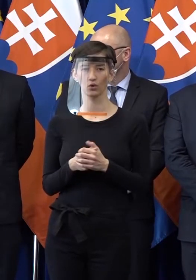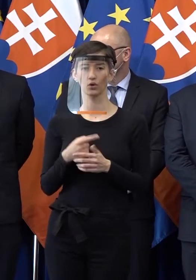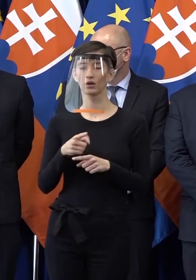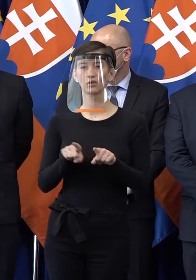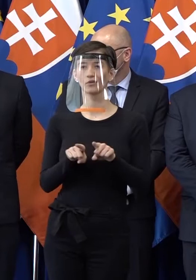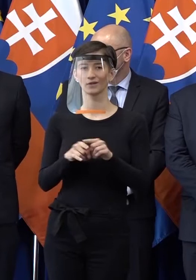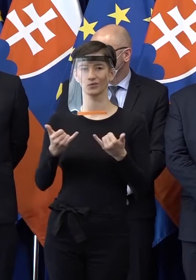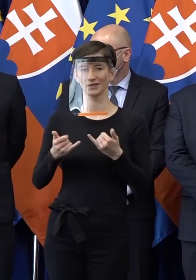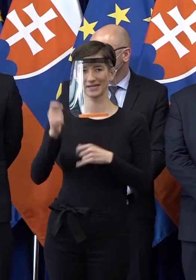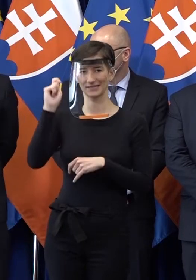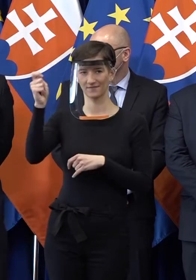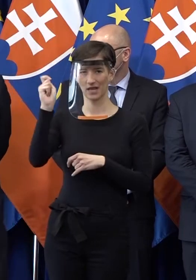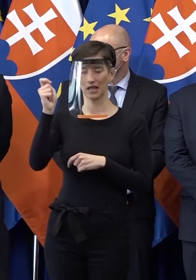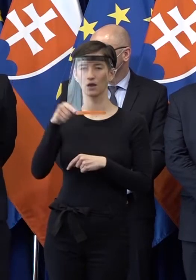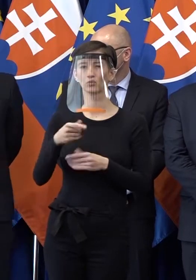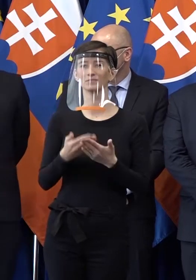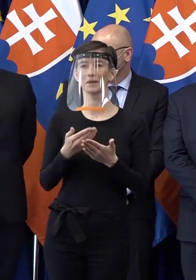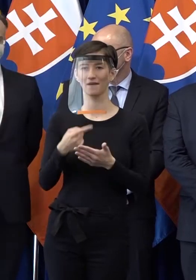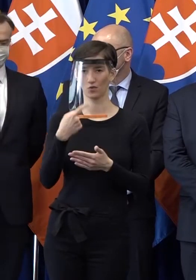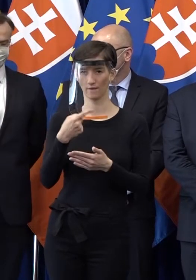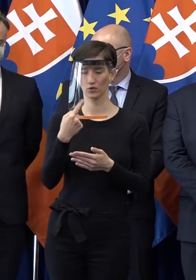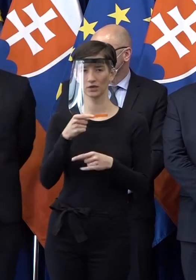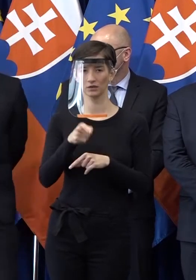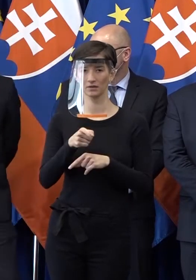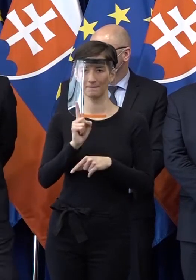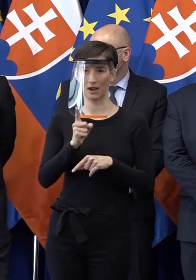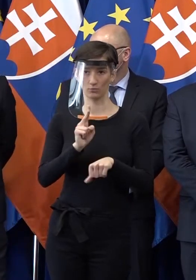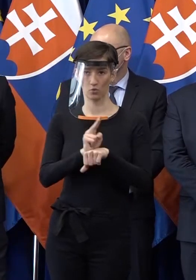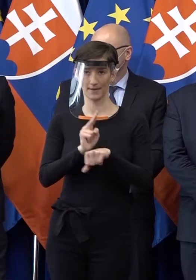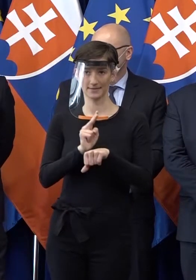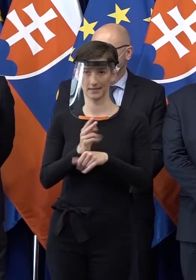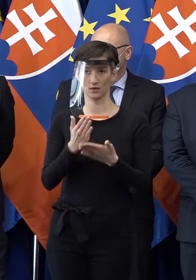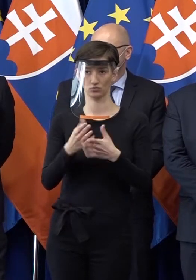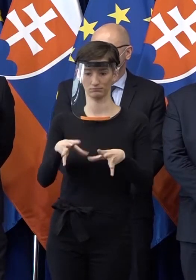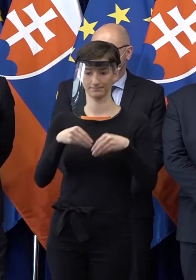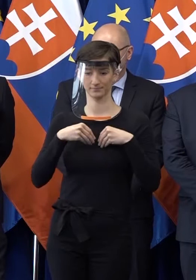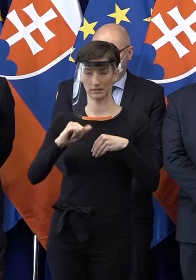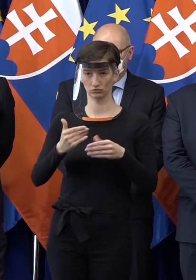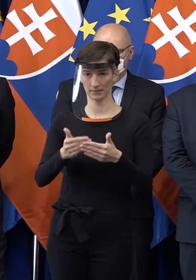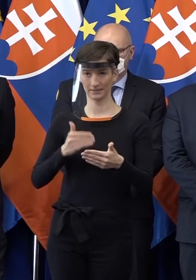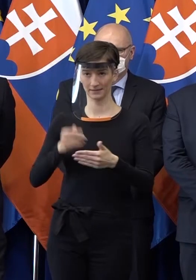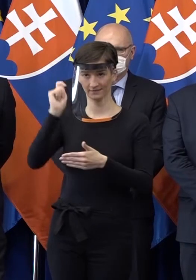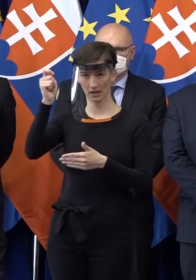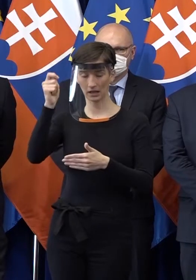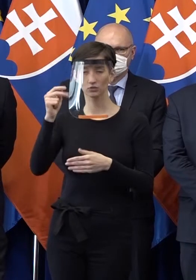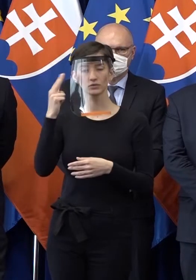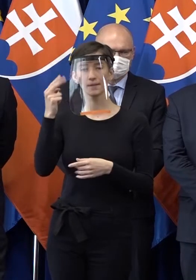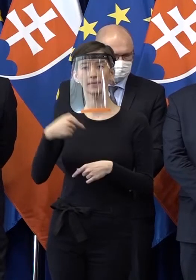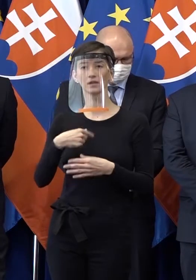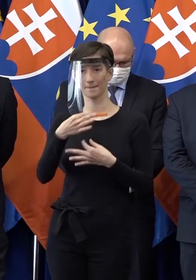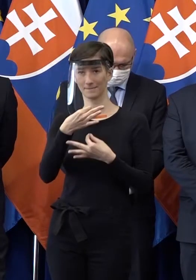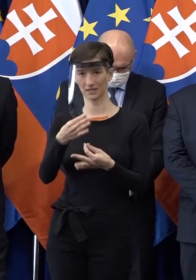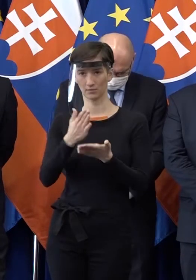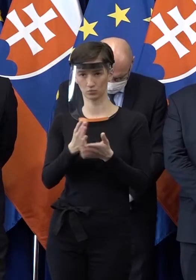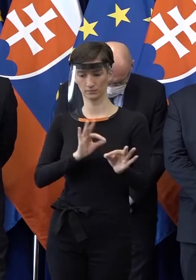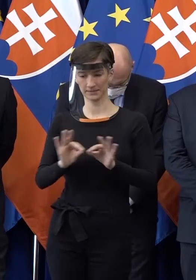siatkov. Hovoríte, že tento týždeň my mali by tie opatrenia plus, minus, možno aj prijaté, takže ako sme na tom technicky, už je niečo pripravené, že ten legislatívny proces